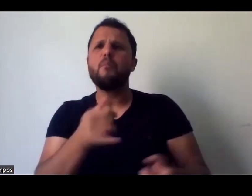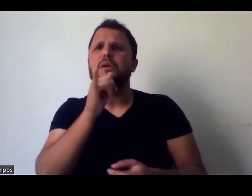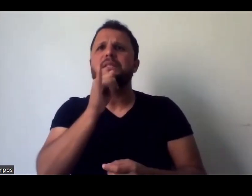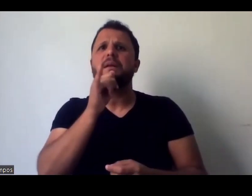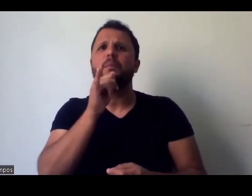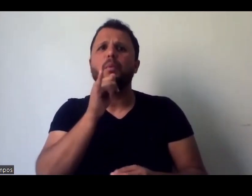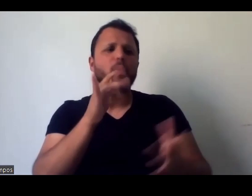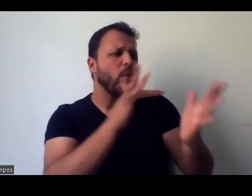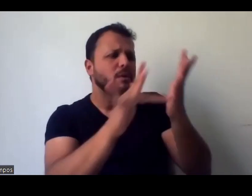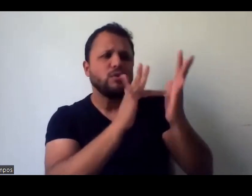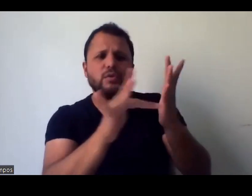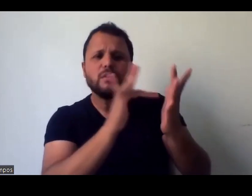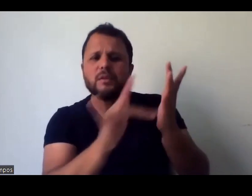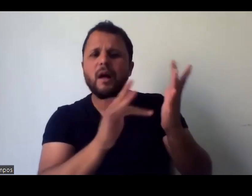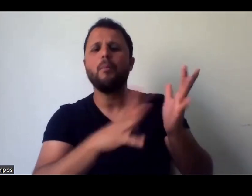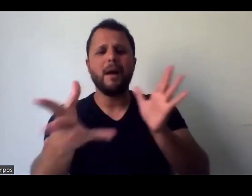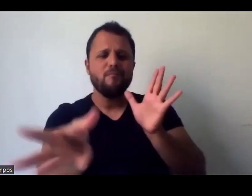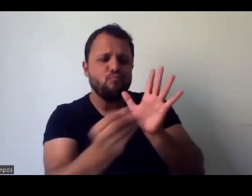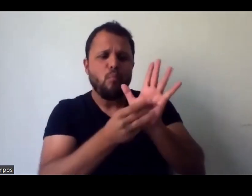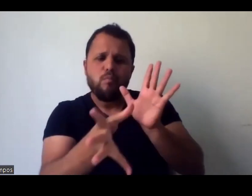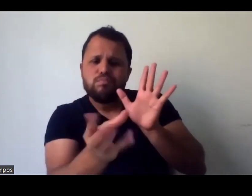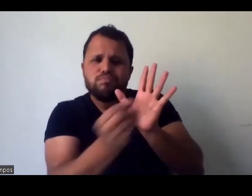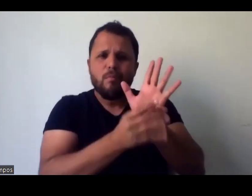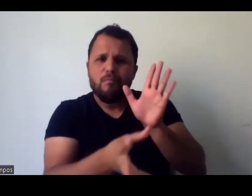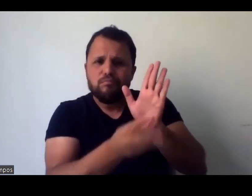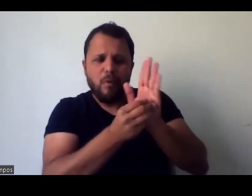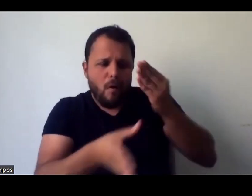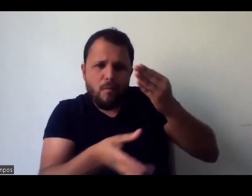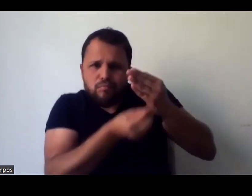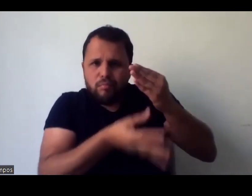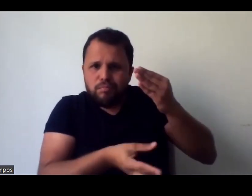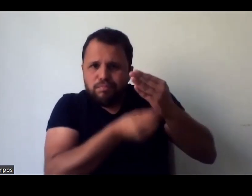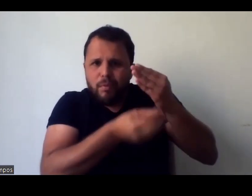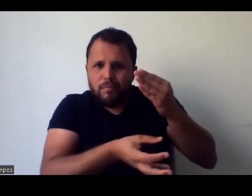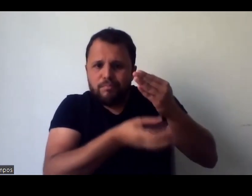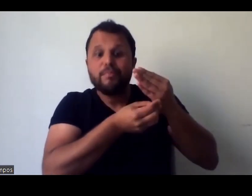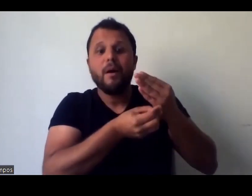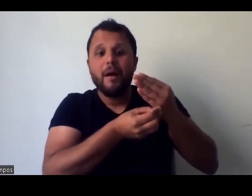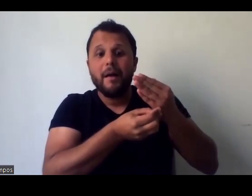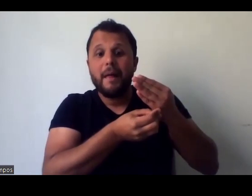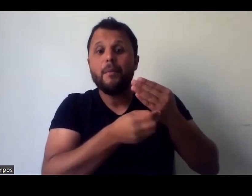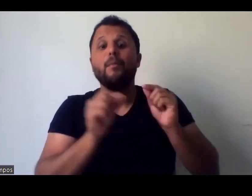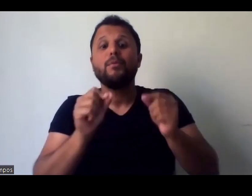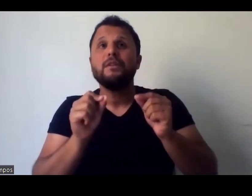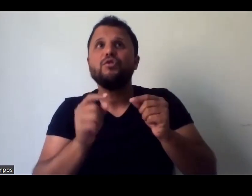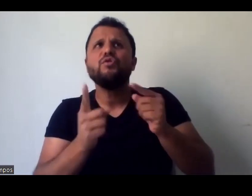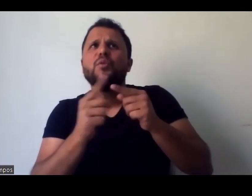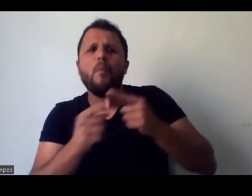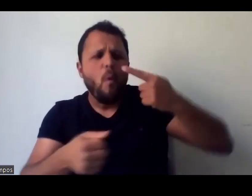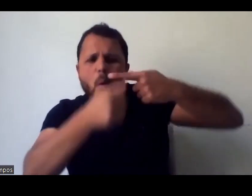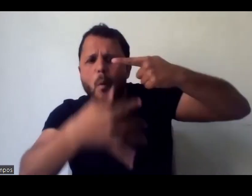pra juntar, porque só nisso a gente já teria aí uma coleção, né, quase que uma enciclopédia de artes